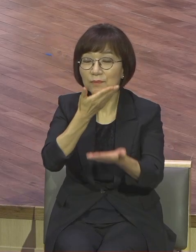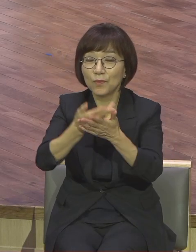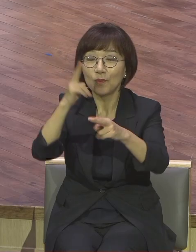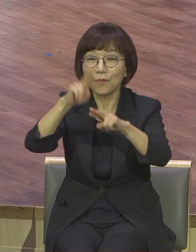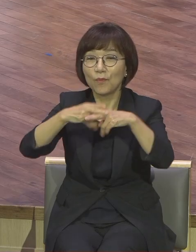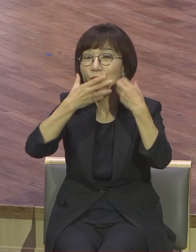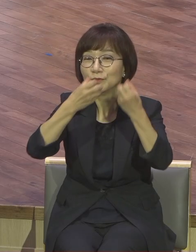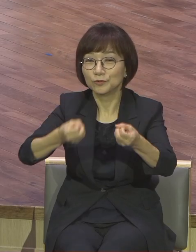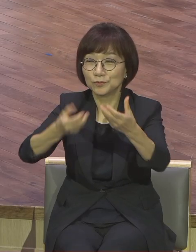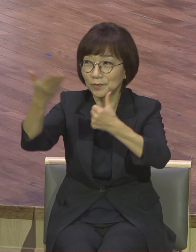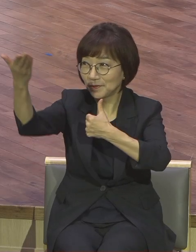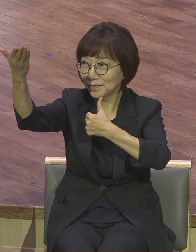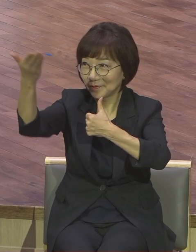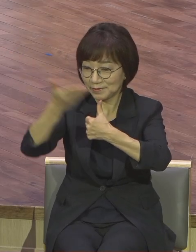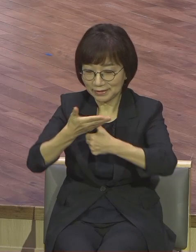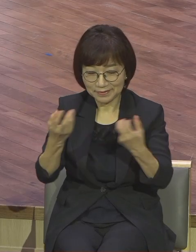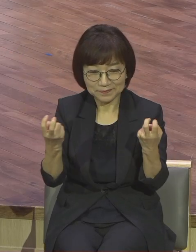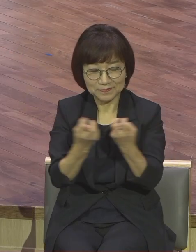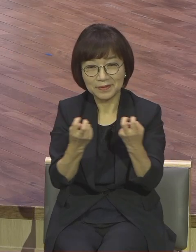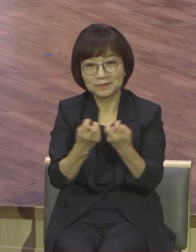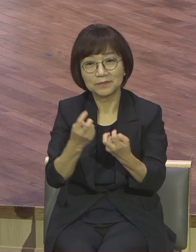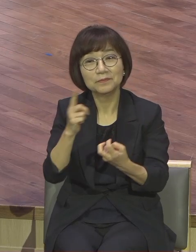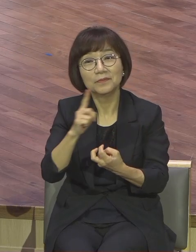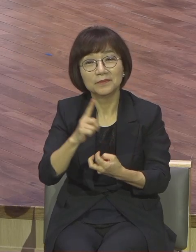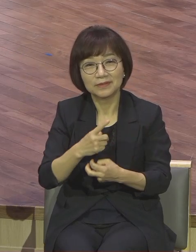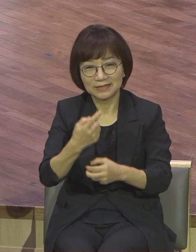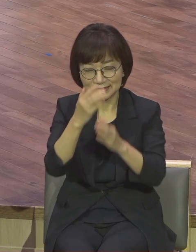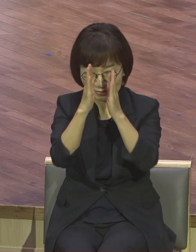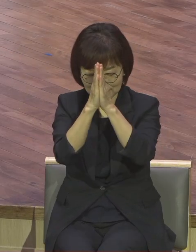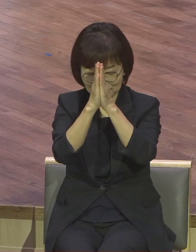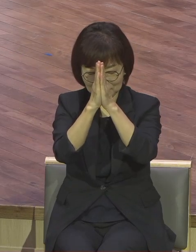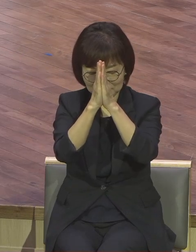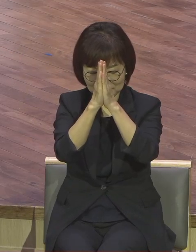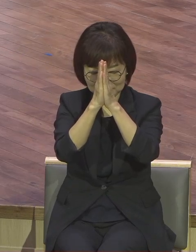기도입니다 기도 기도하면 누리게 돼요 보좌의 축복